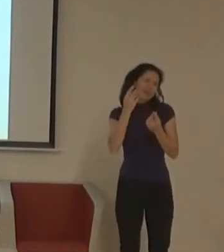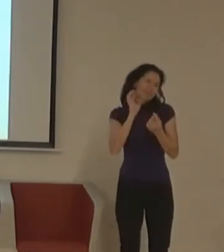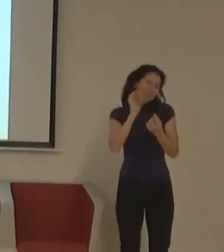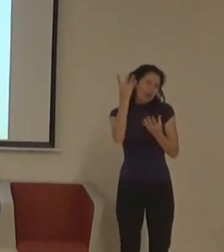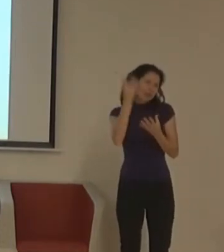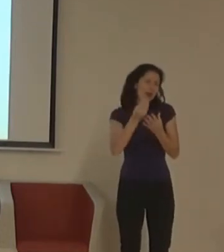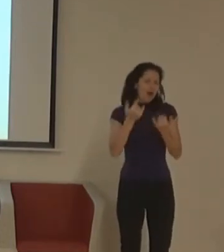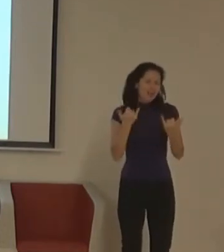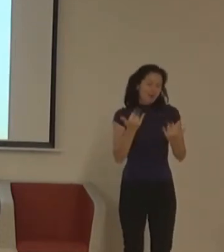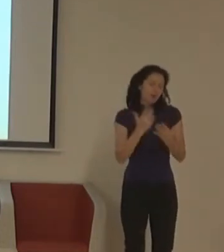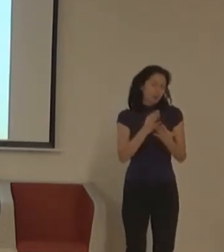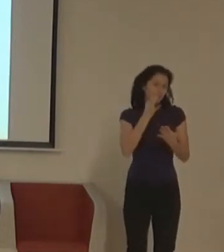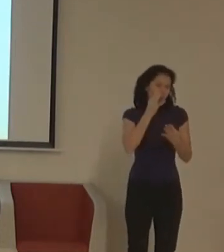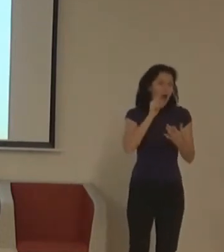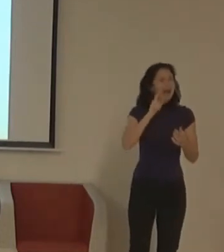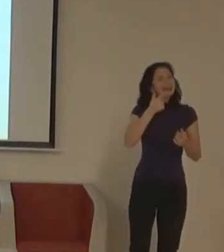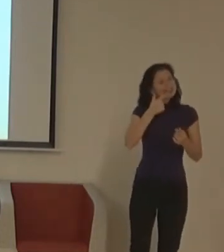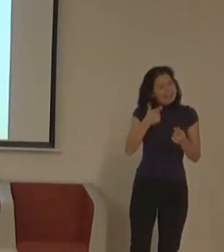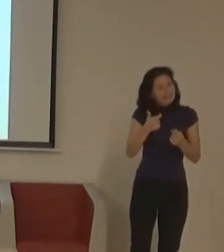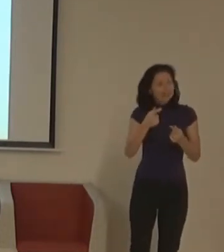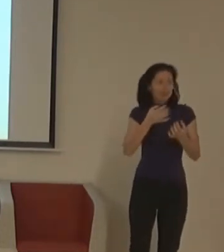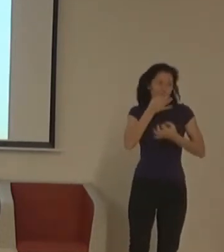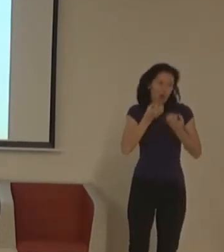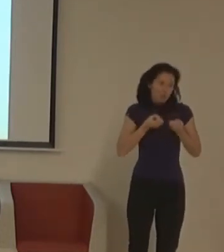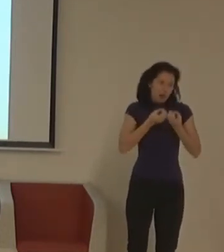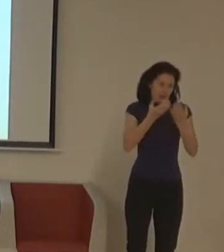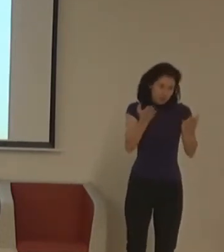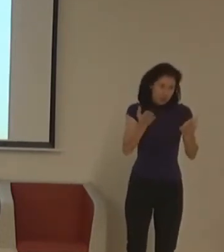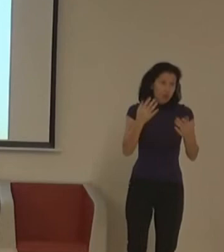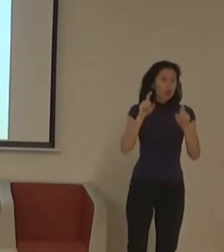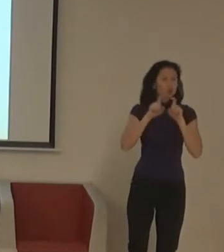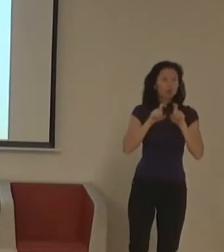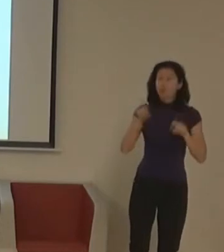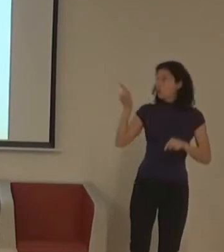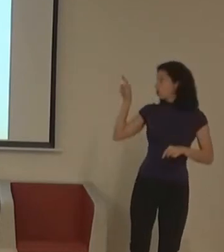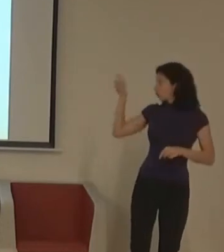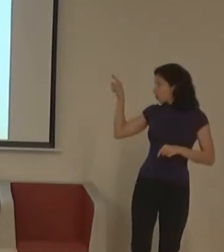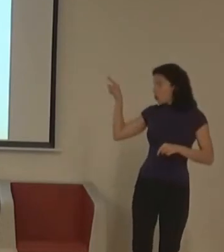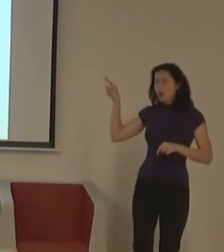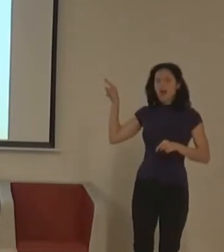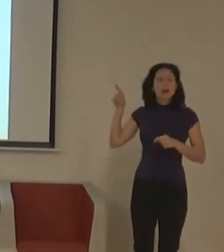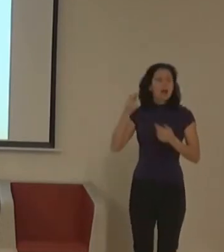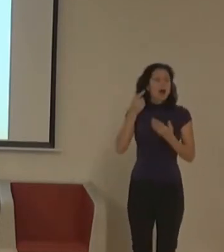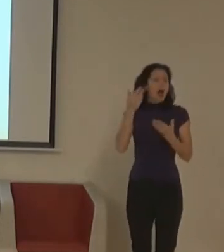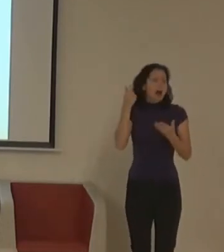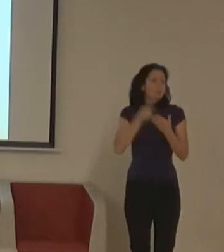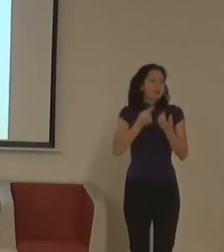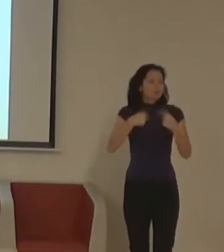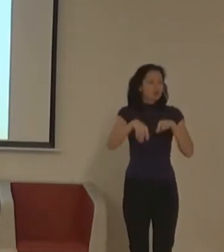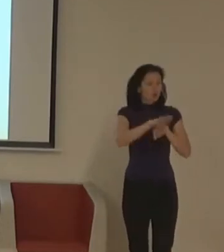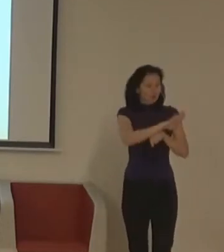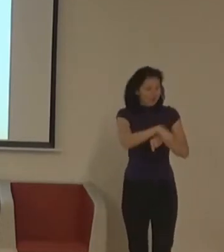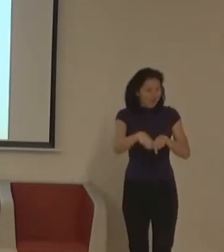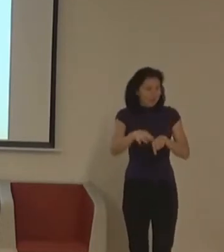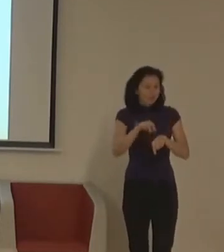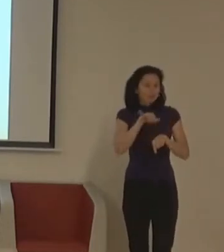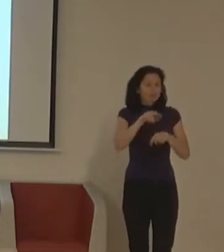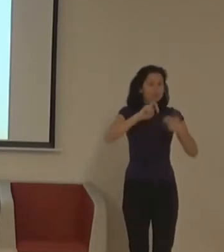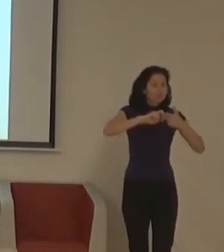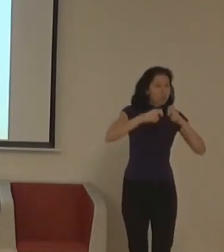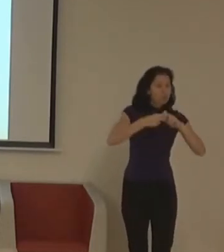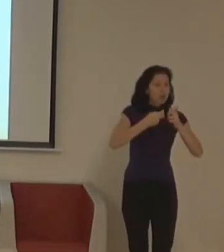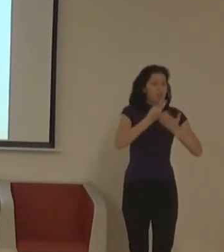spojený způsob představání informací dětem, který mají obtíže se čtením. Urně byla vytvořena pro děti, který neslyšeli